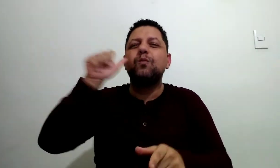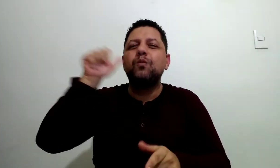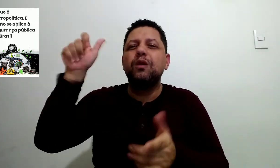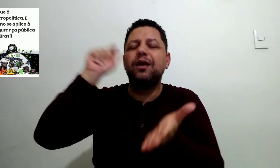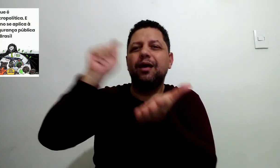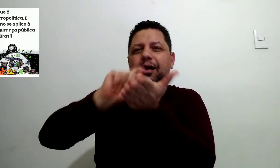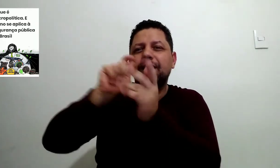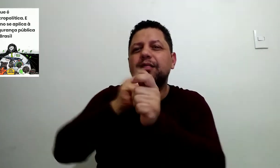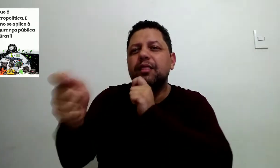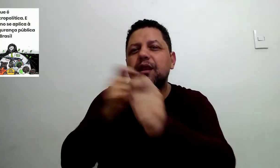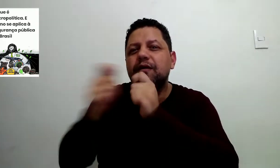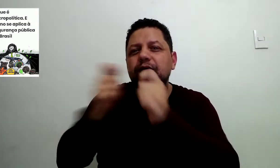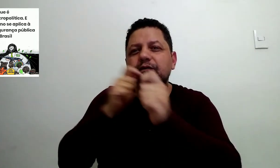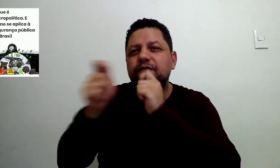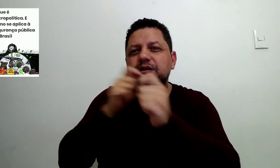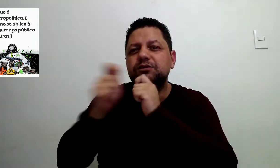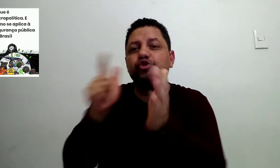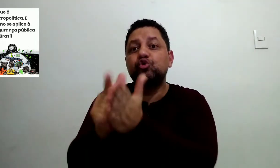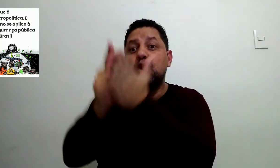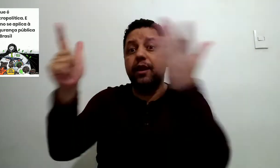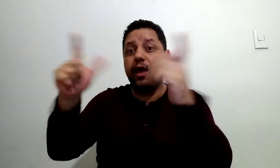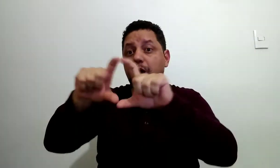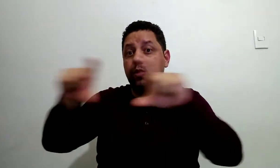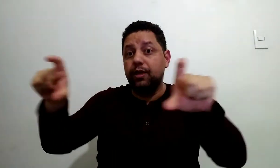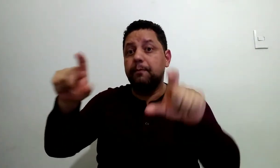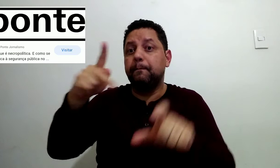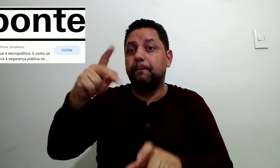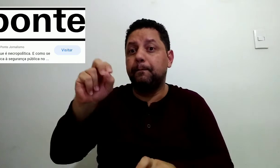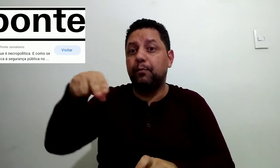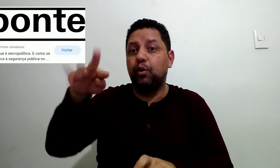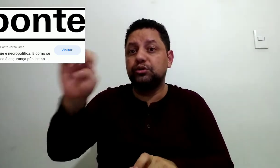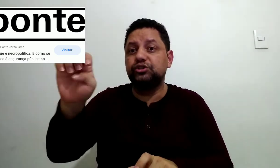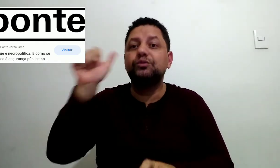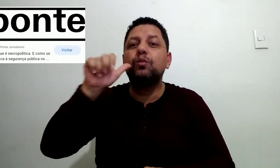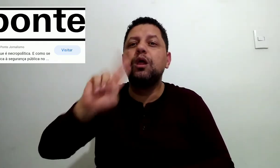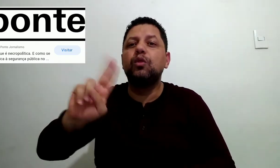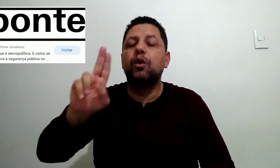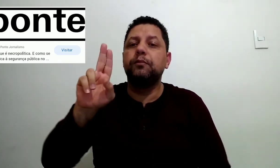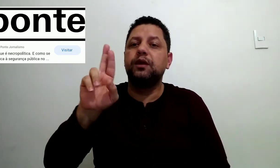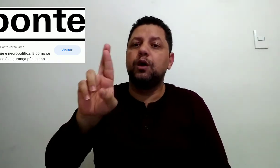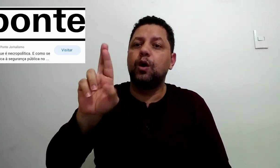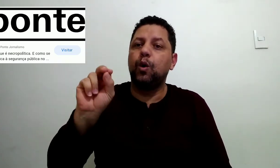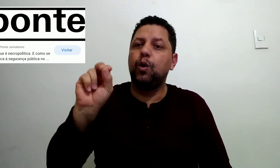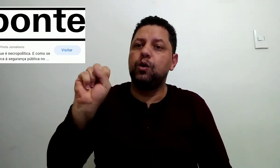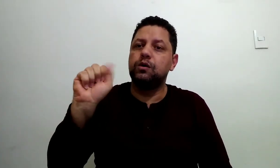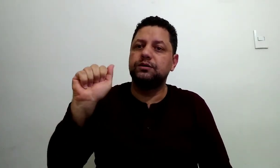veja a live da ANTED, Gênero, Necropolítica e Pandemia, com o professor